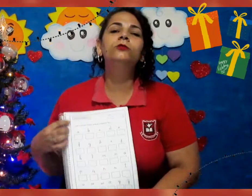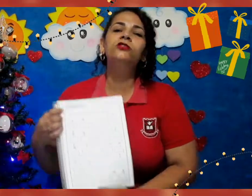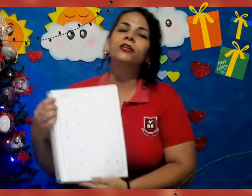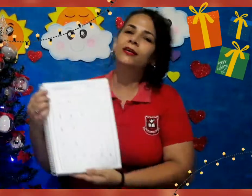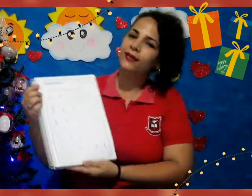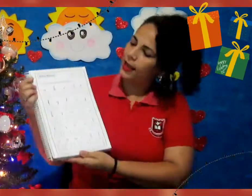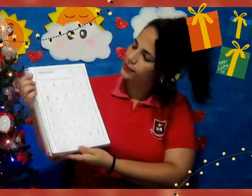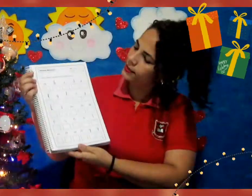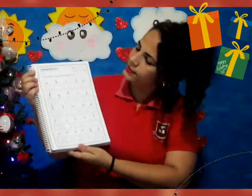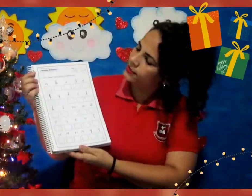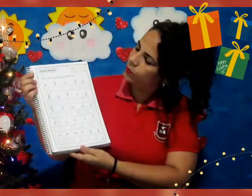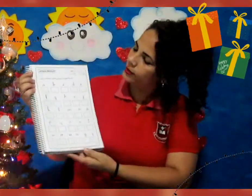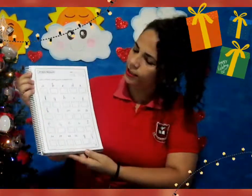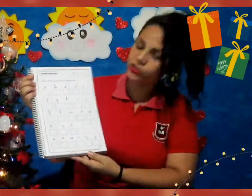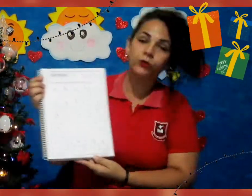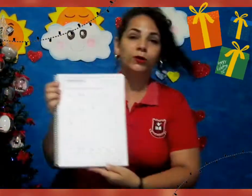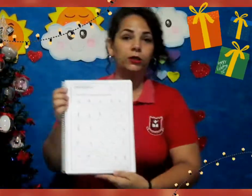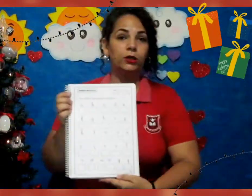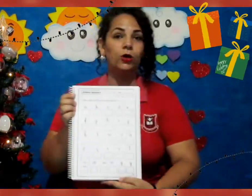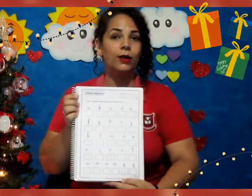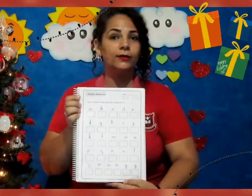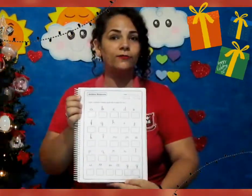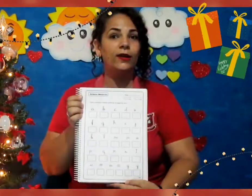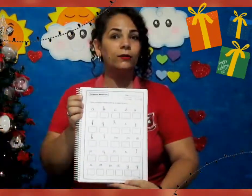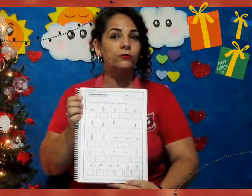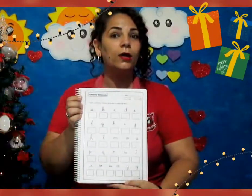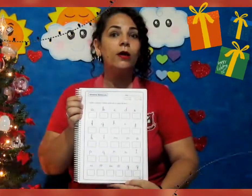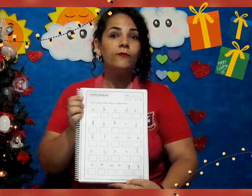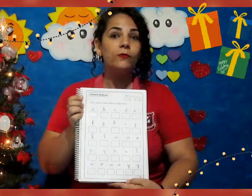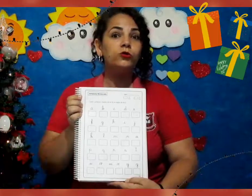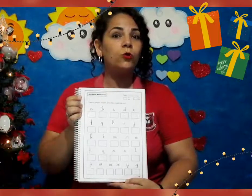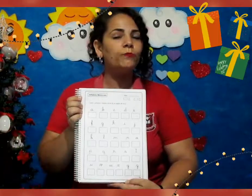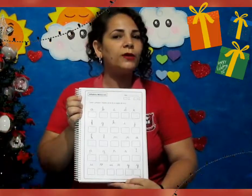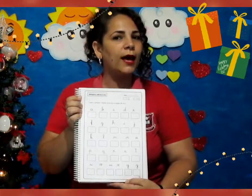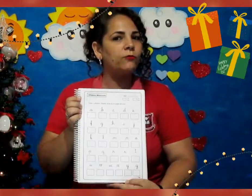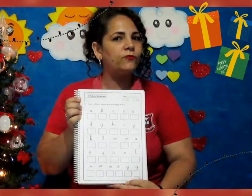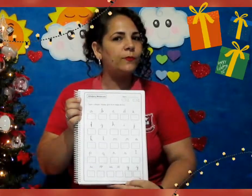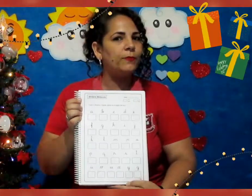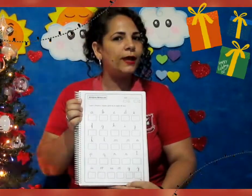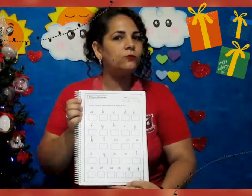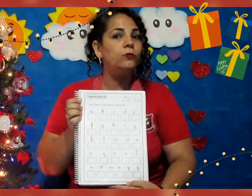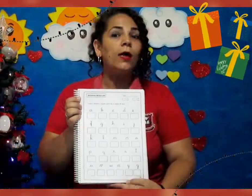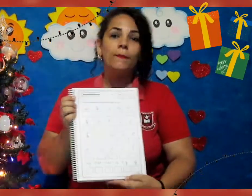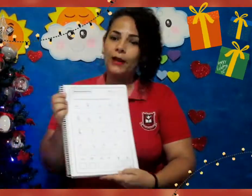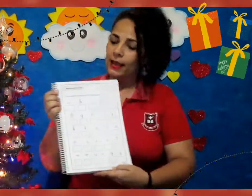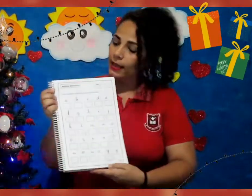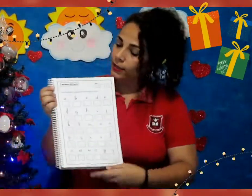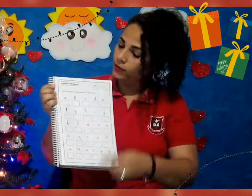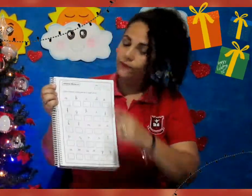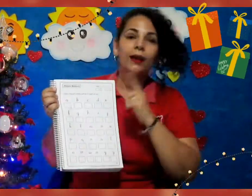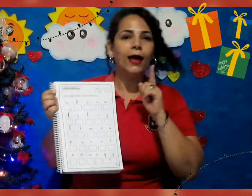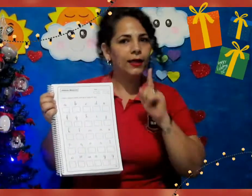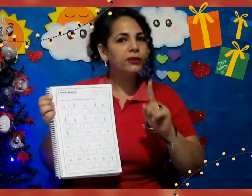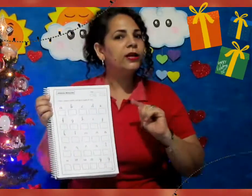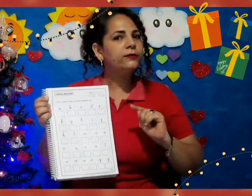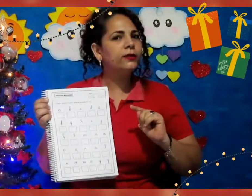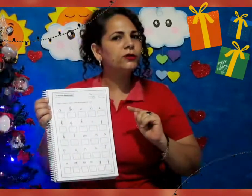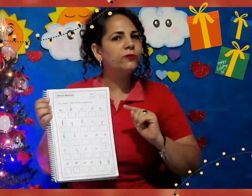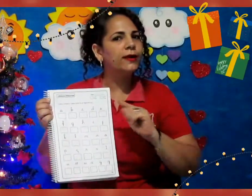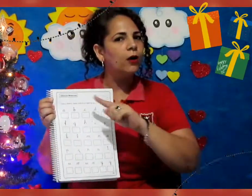de cada quadradinho aqui, olha, tá vendo? Vamos copiar o alfabeto pra ir falar as letrinhas, né, na